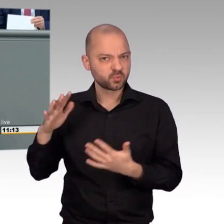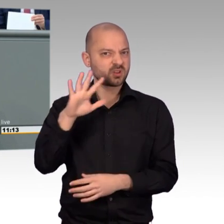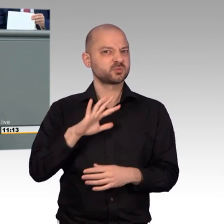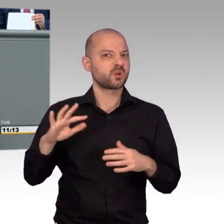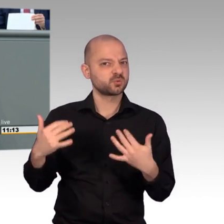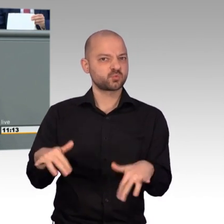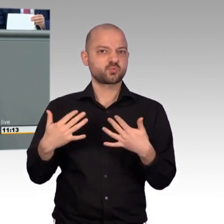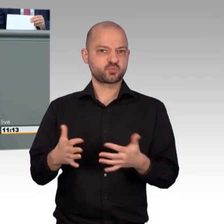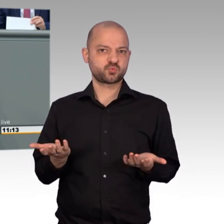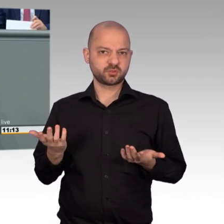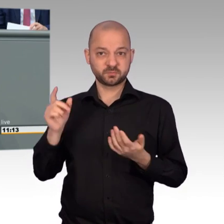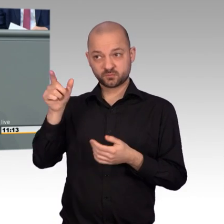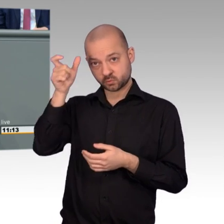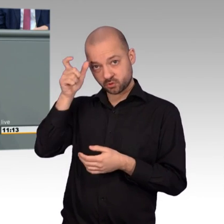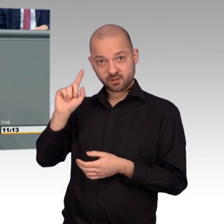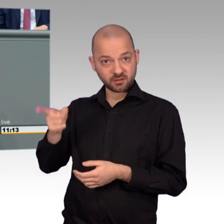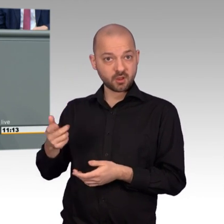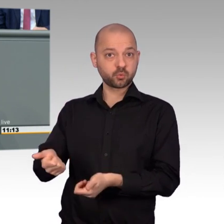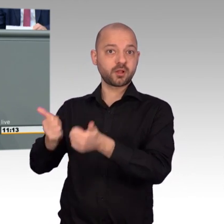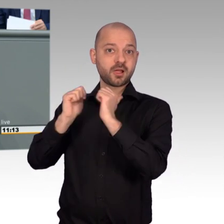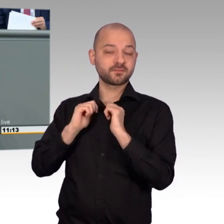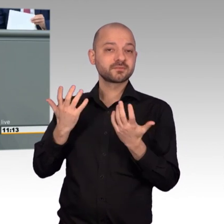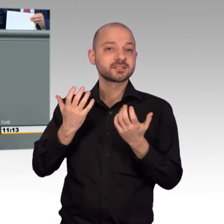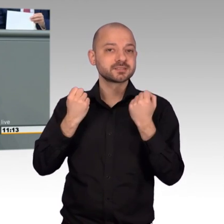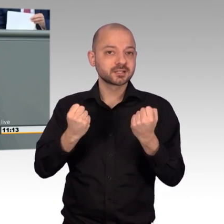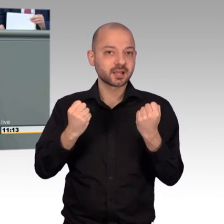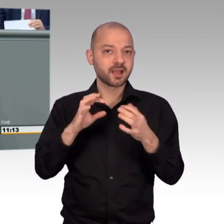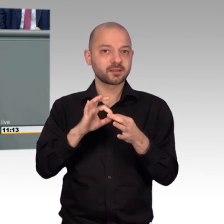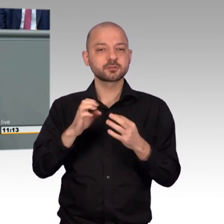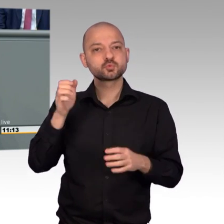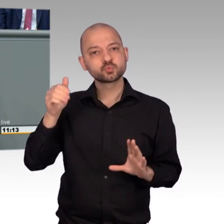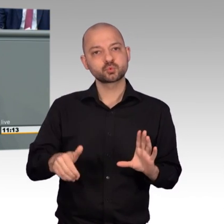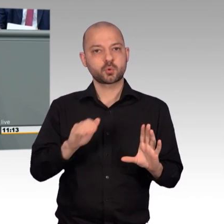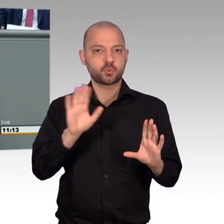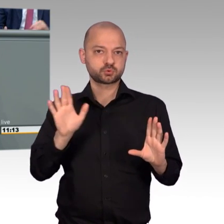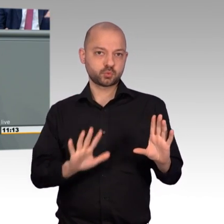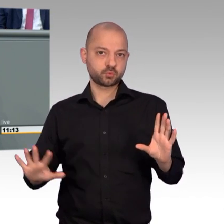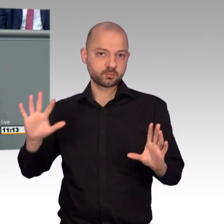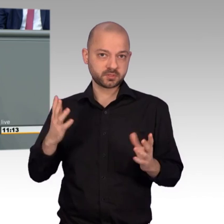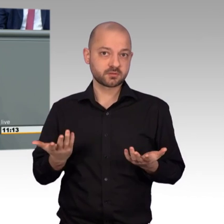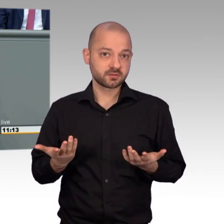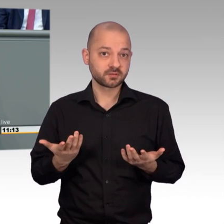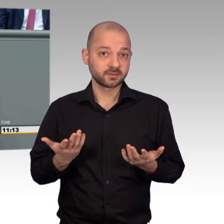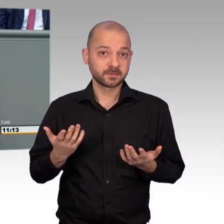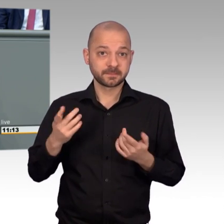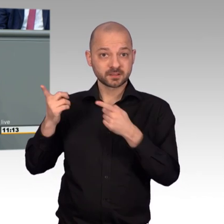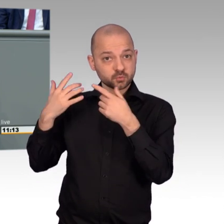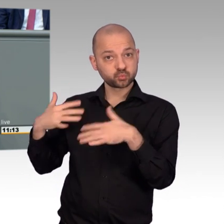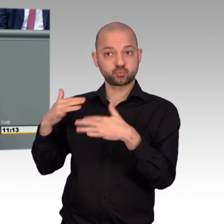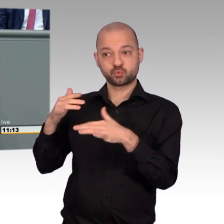Die Türkei hilft uns sicherlich, Sicherheit für Südosteuropa zu gewährleisten. Die